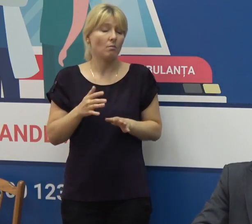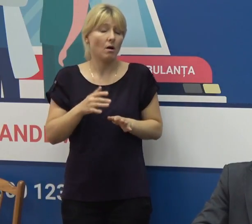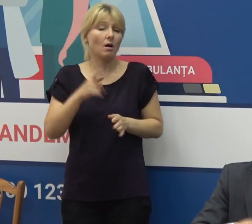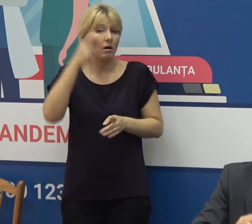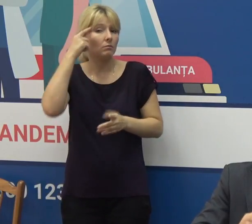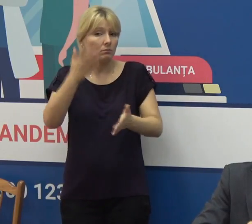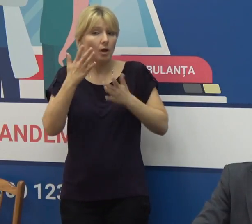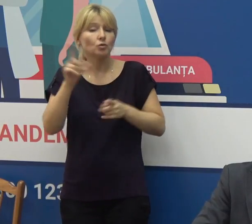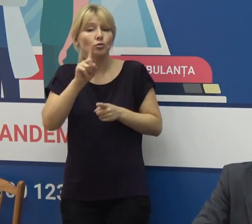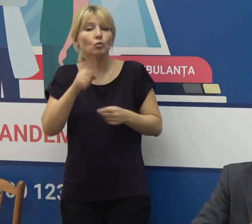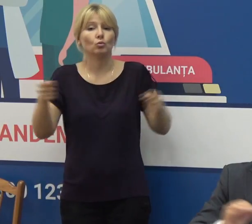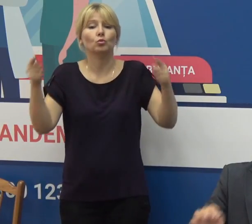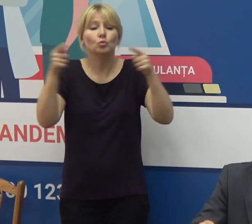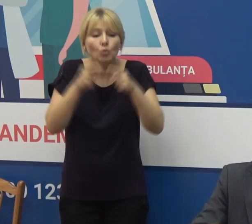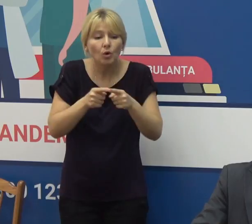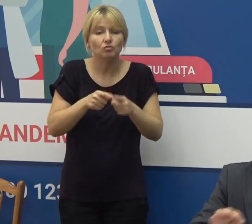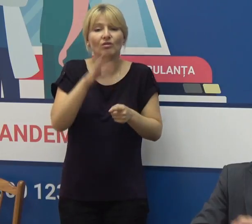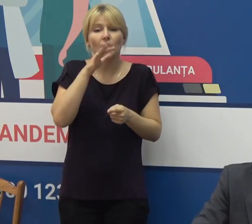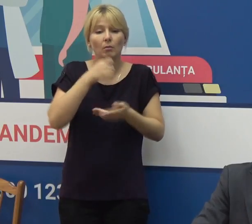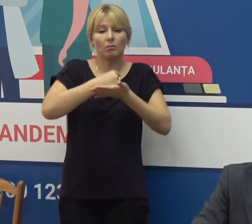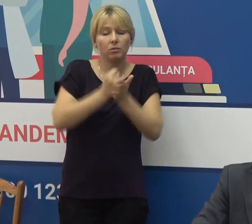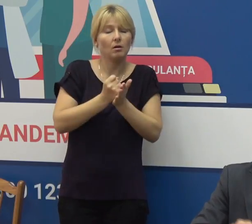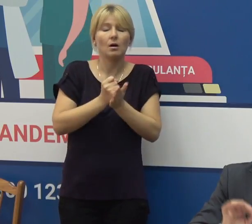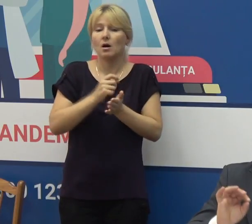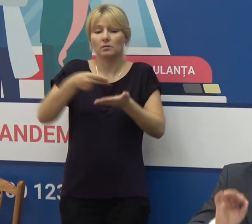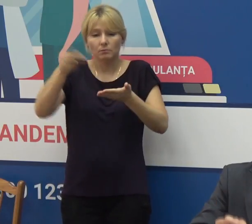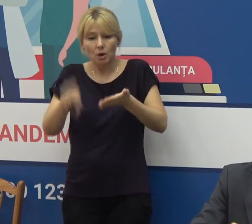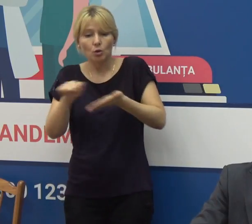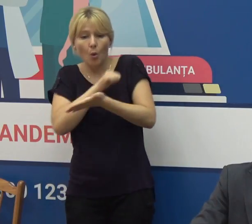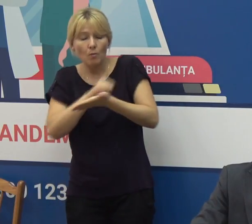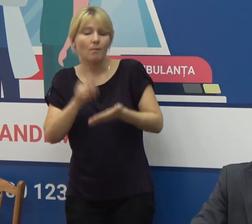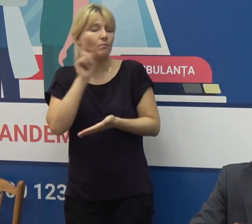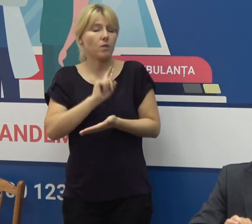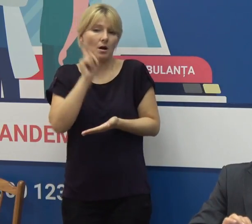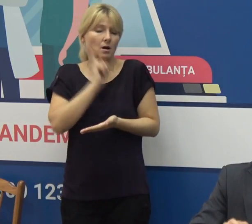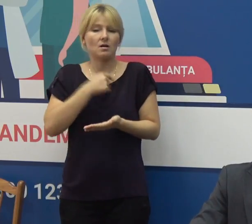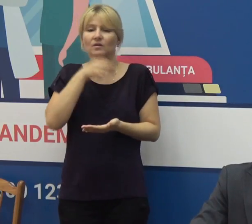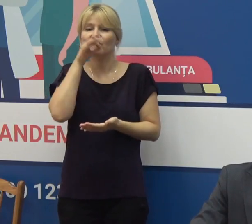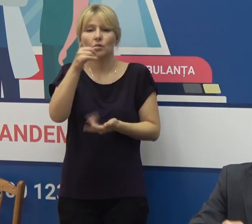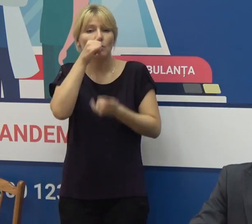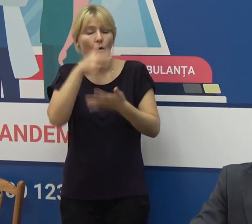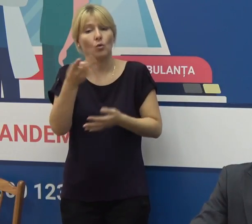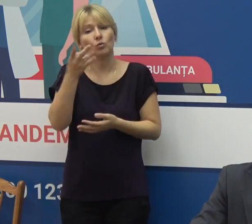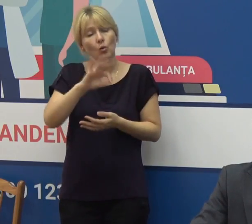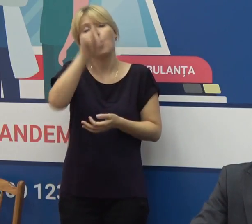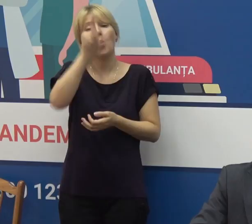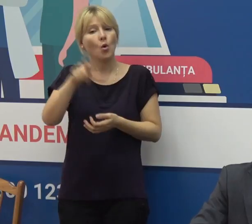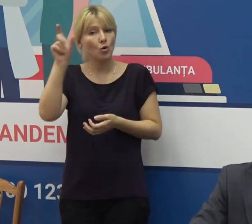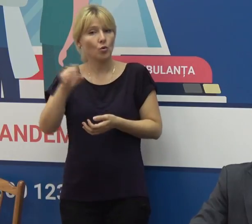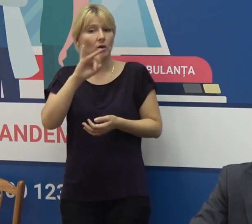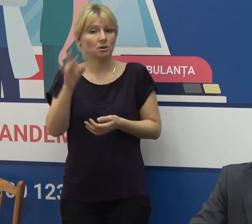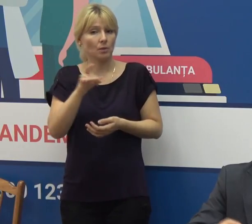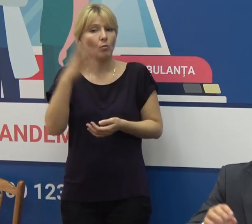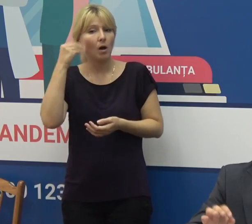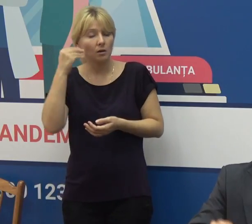foarte mult când va fi acea zi de armonizare sau de isemnare a documentului dar la moment cetățenii Republicii Moldova cu